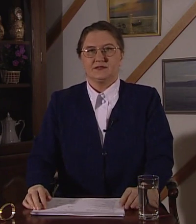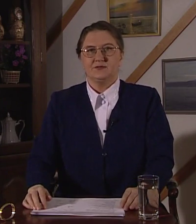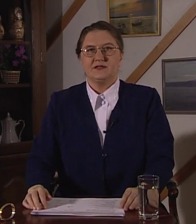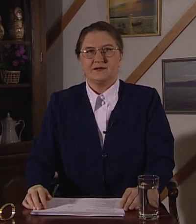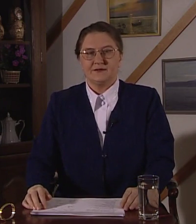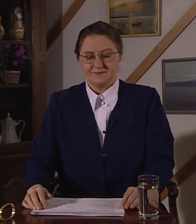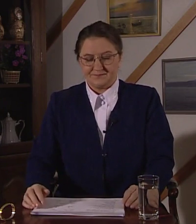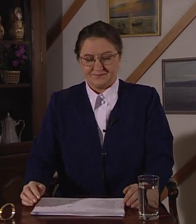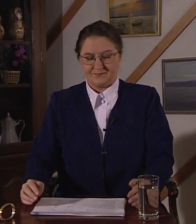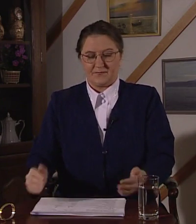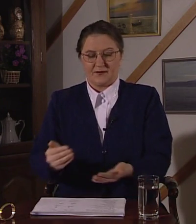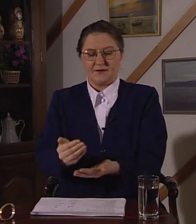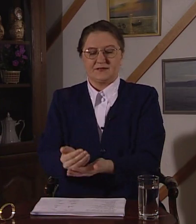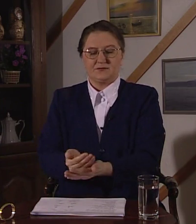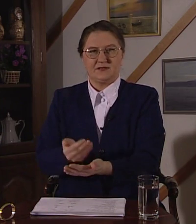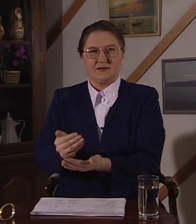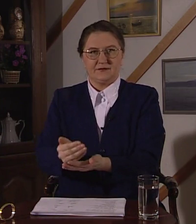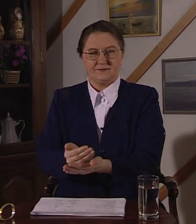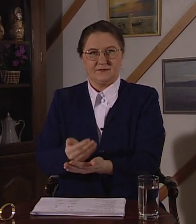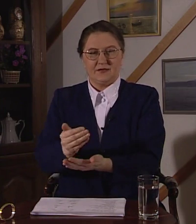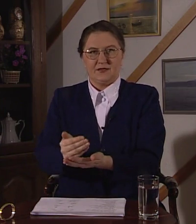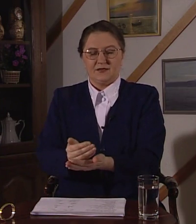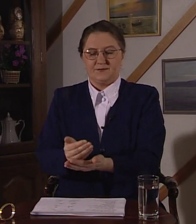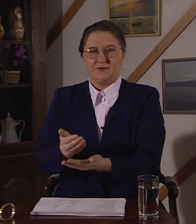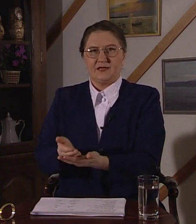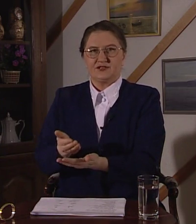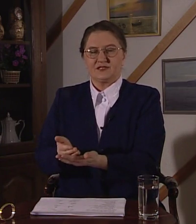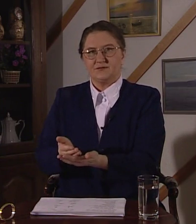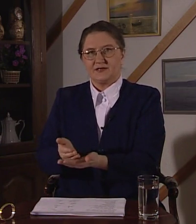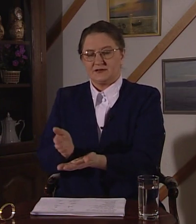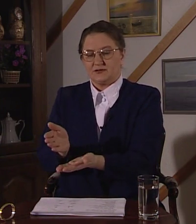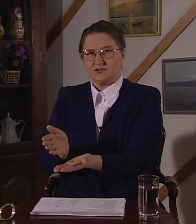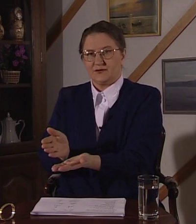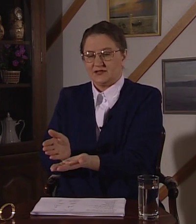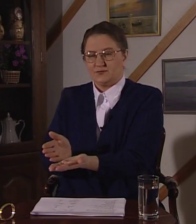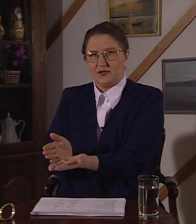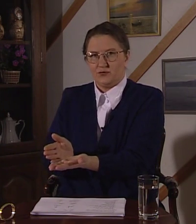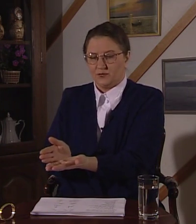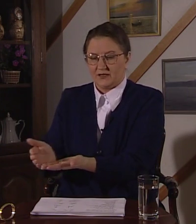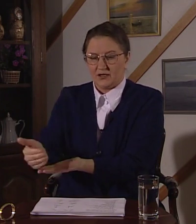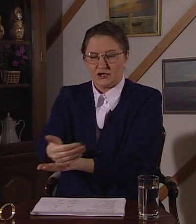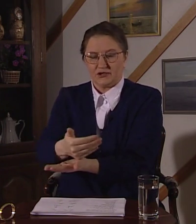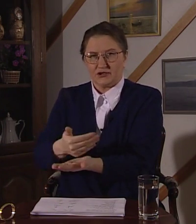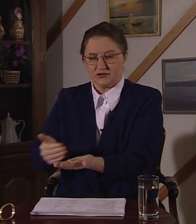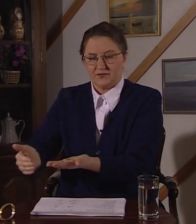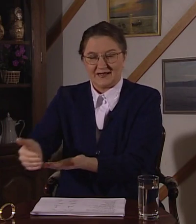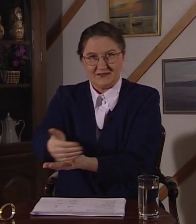Сметана. Сметана. Напоминает жест. Собирать. Но собирать у нас более объемно. Собирать.